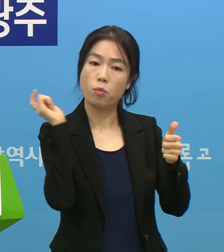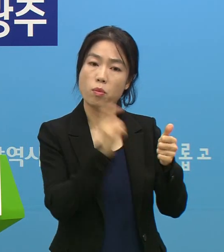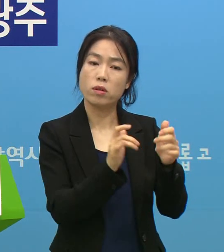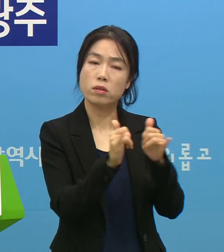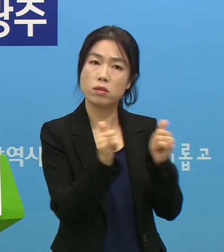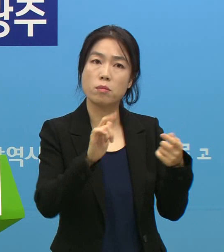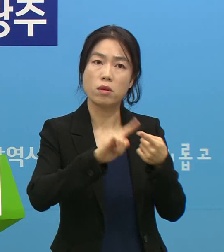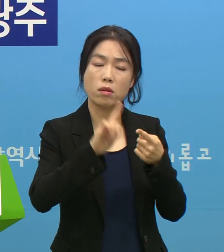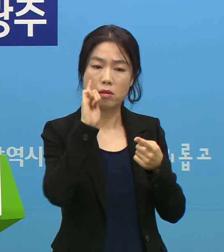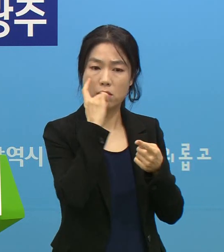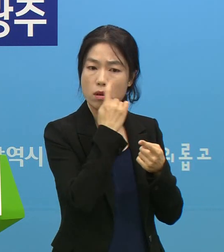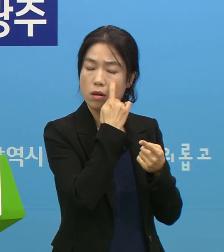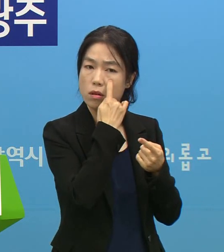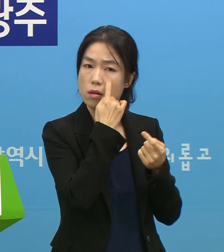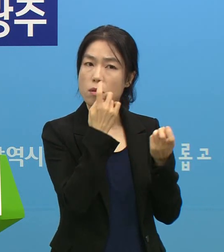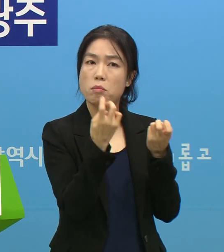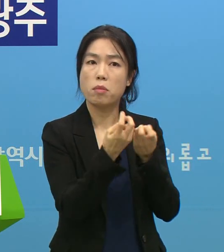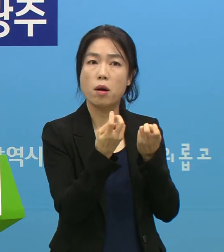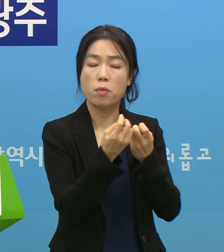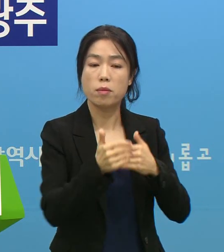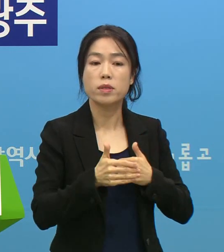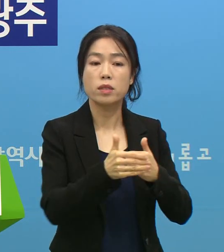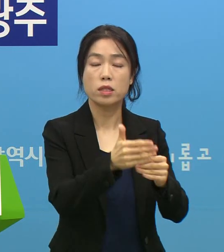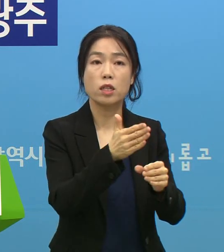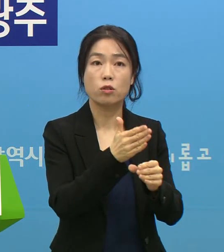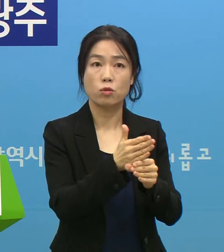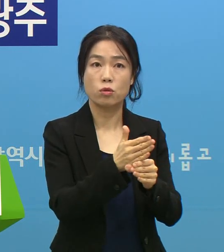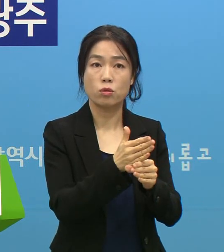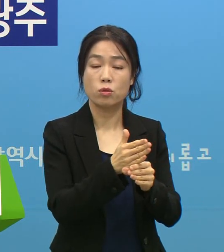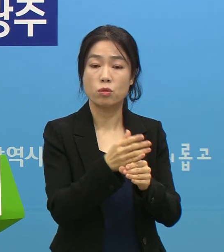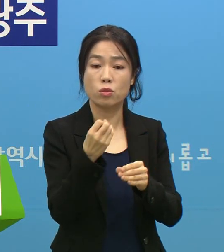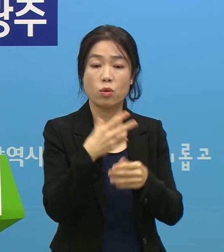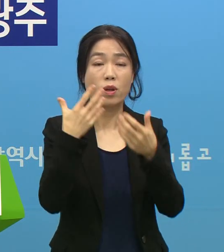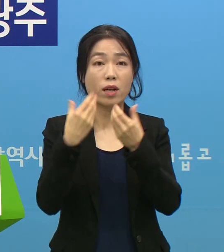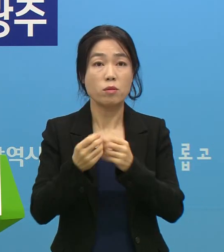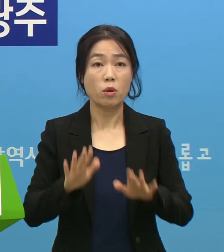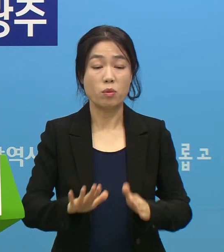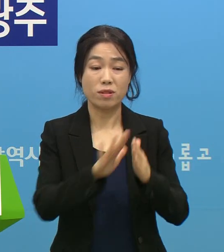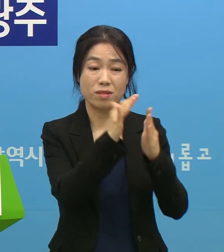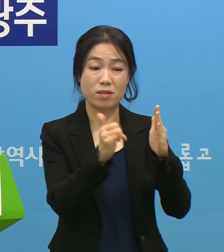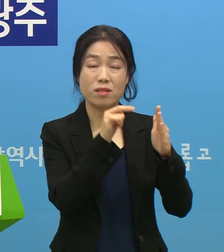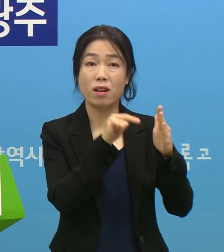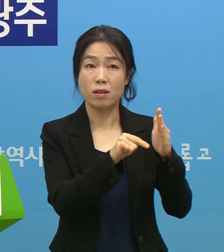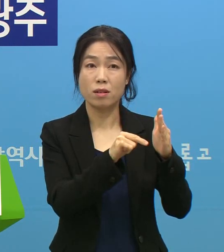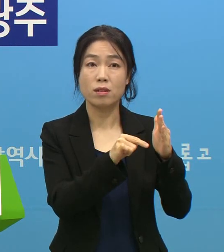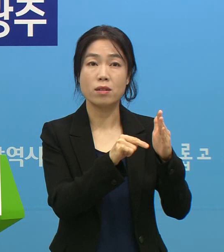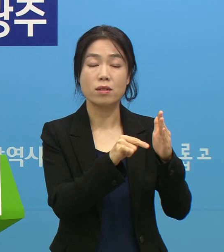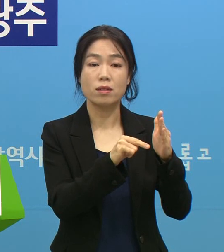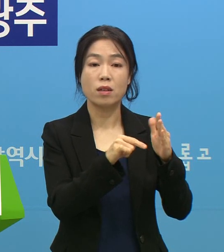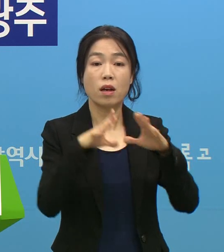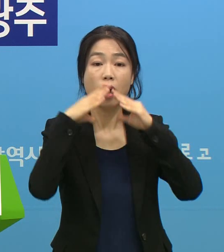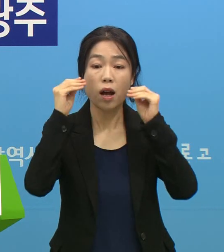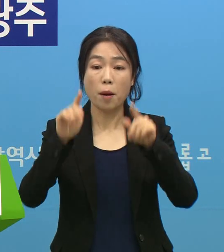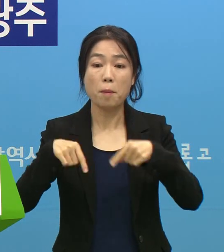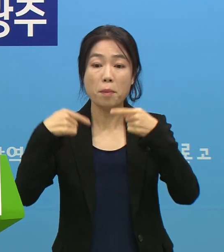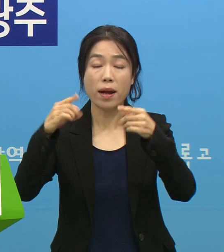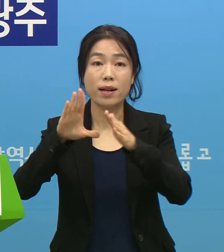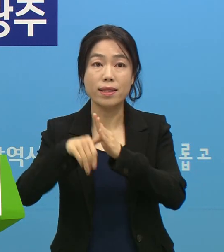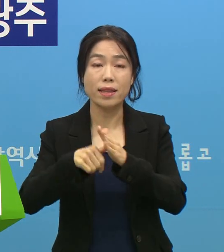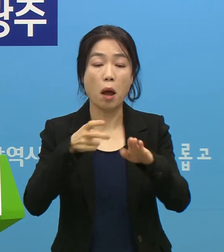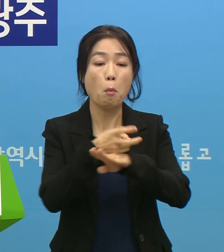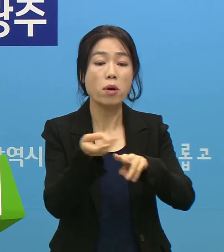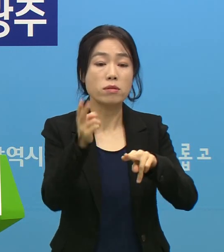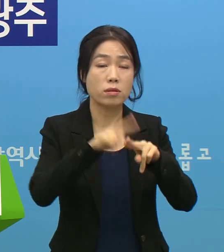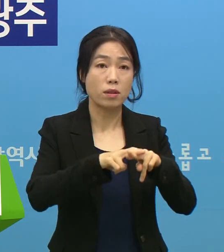사람들에 대해서 확인하는 방식이 진행되고 있고요. 또 예를 들면 오늘 가족들이 광화문 가는데 버스를 타고